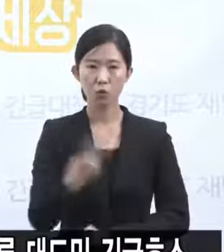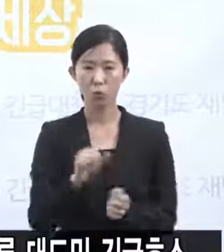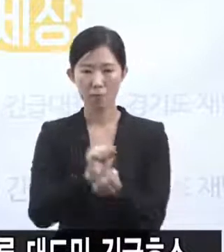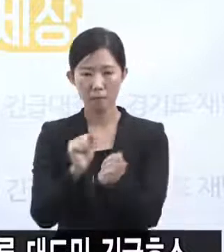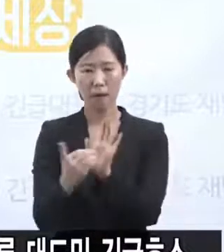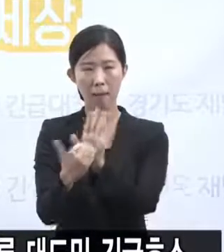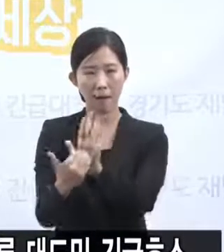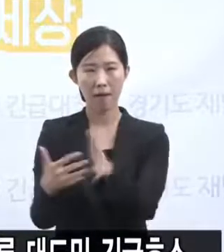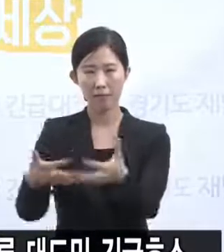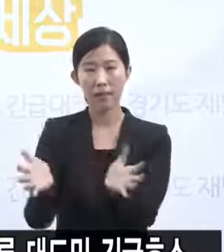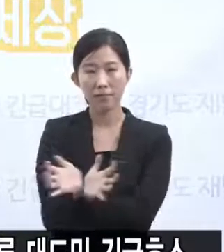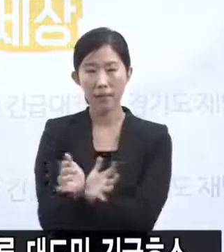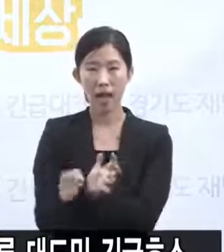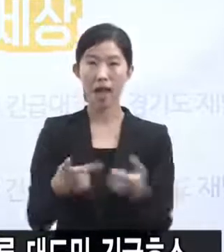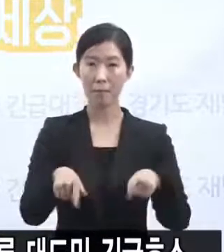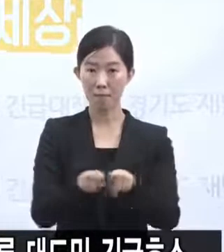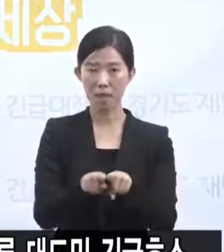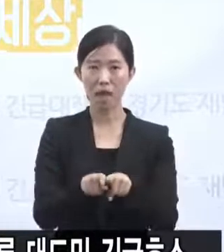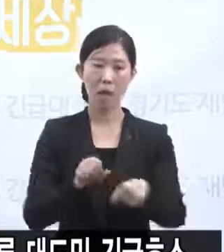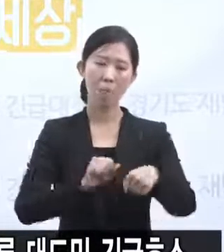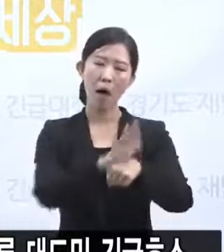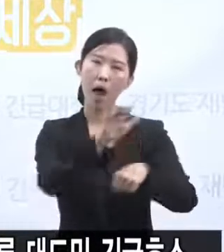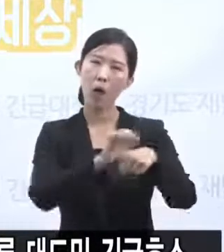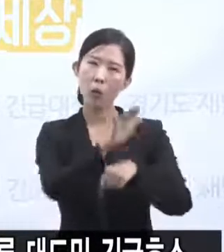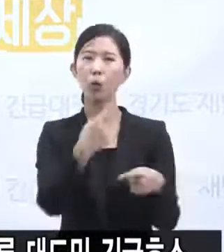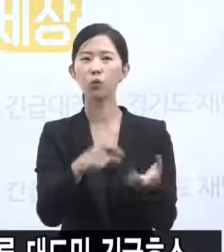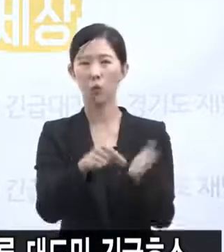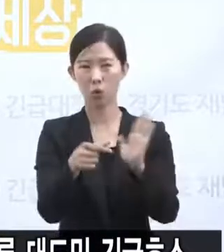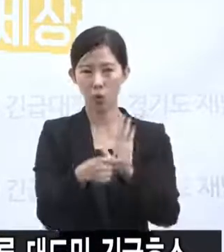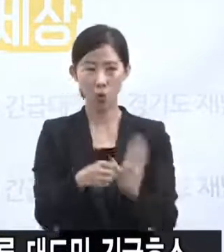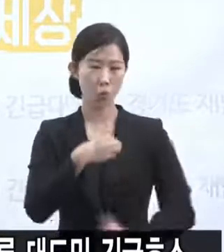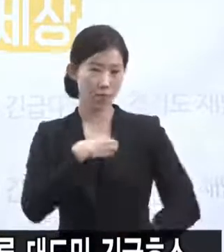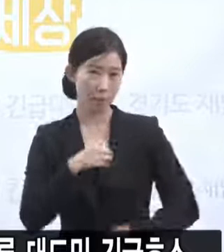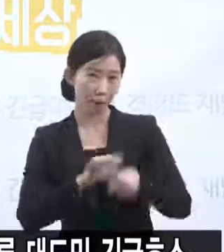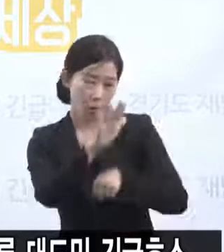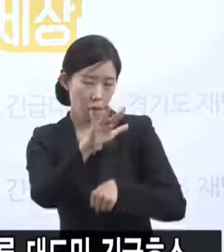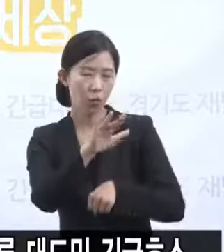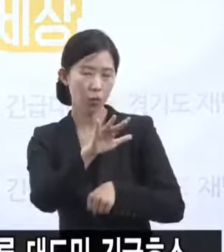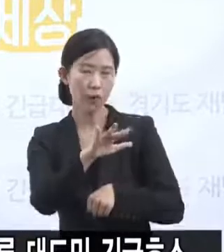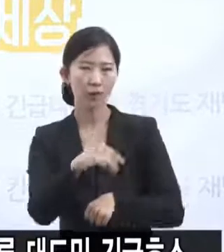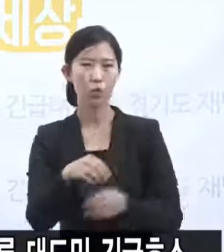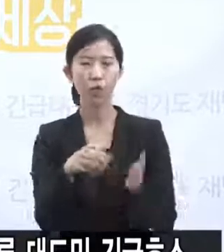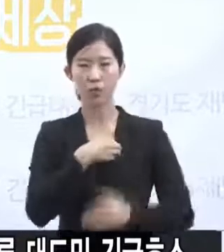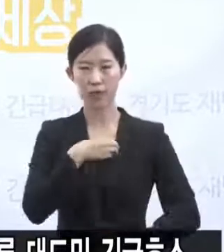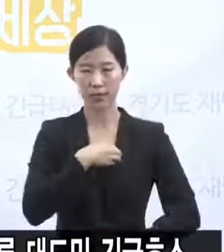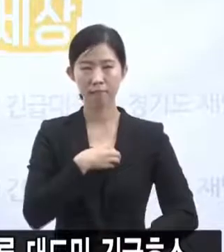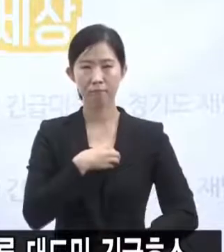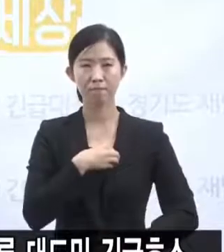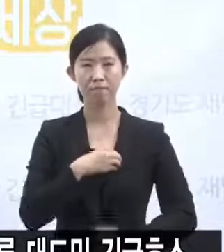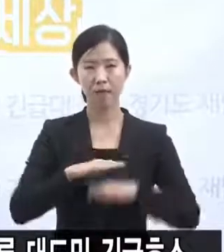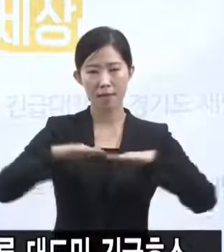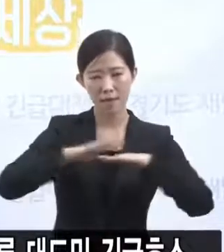대형 파도 수준의 위기를 잘 극복해서 세계가 인정하는 방역성과를